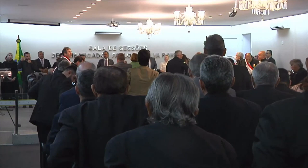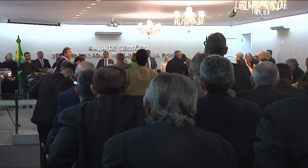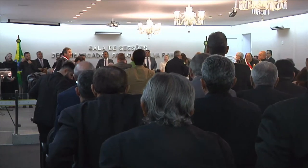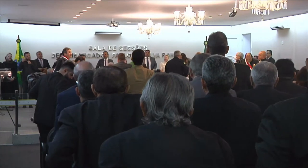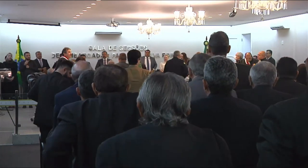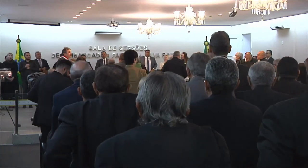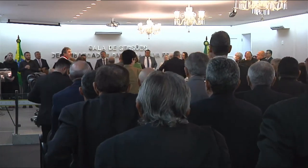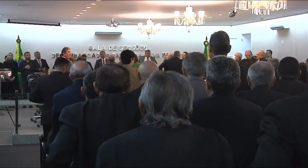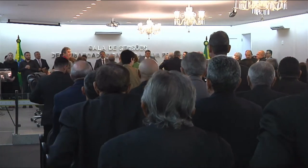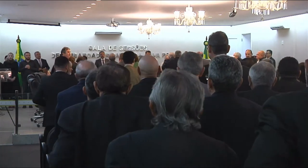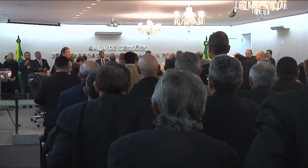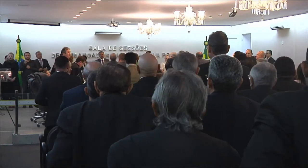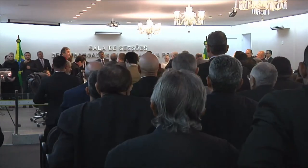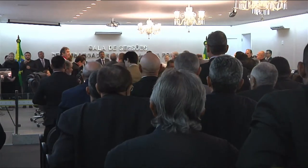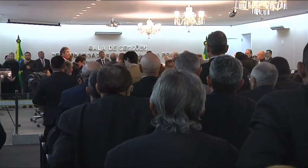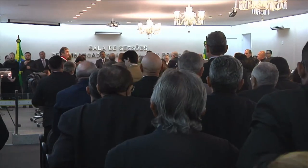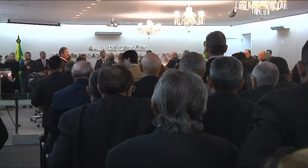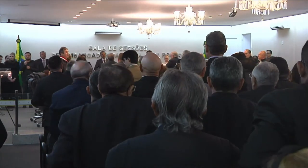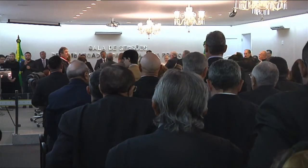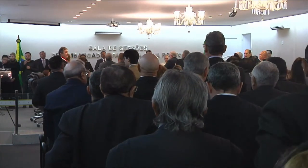Fernanda Fialho.